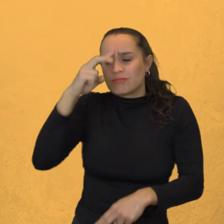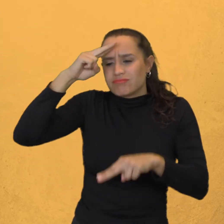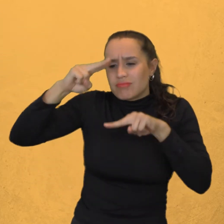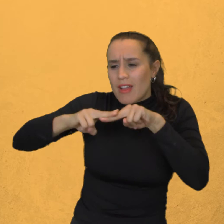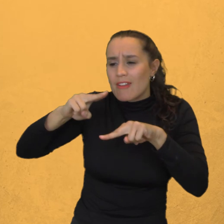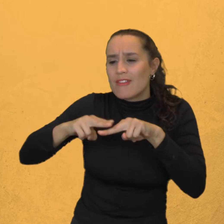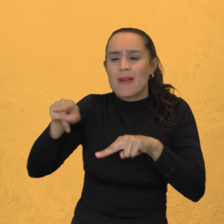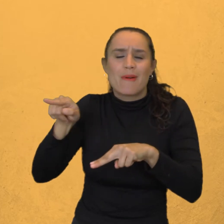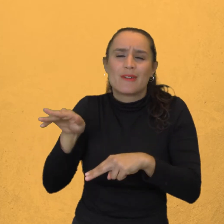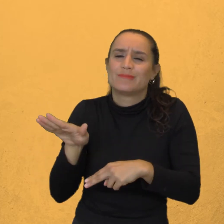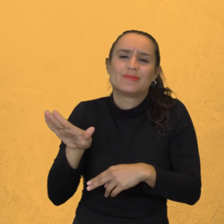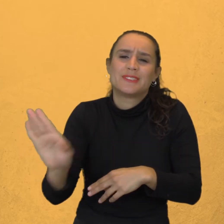hinchados por las niguas